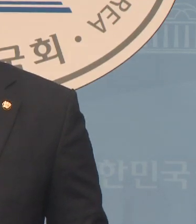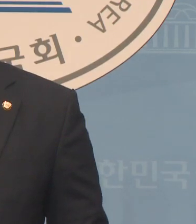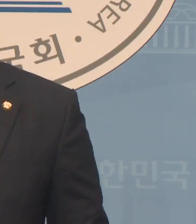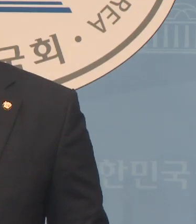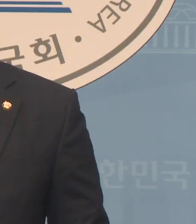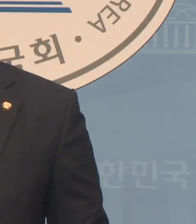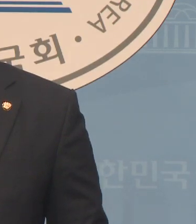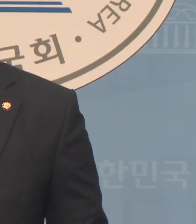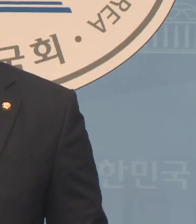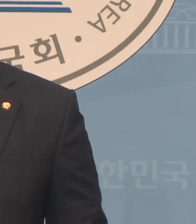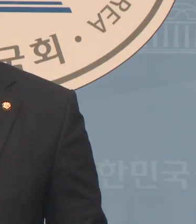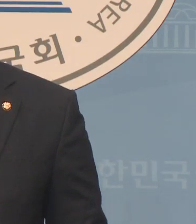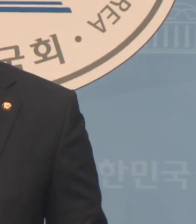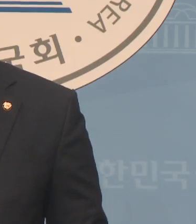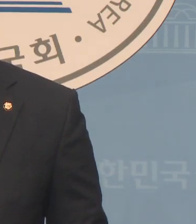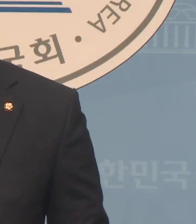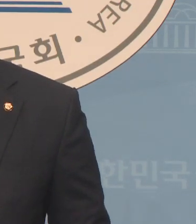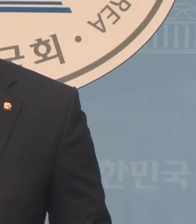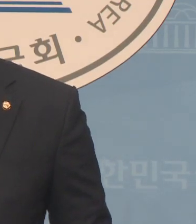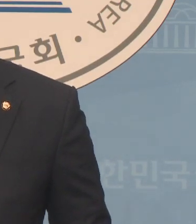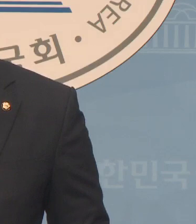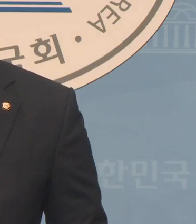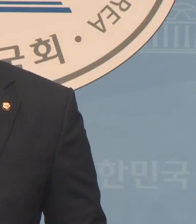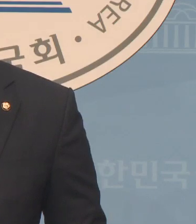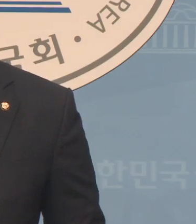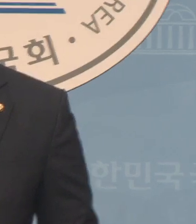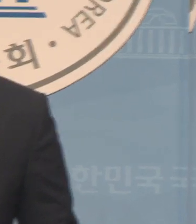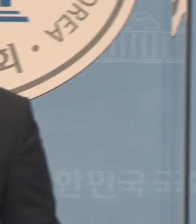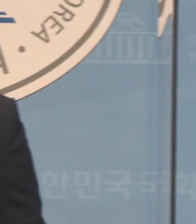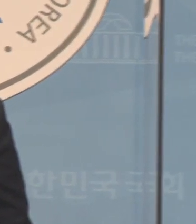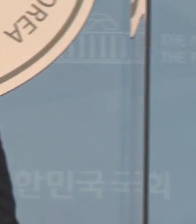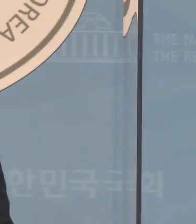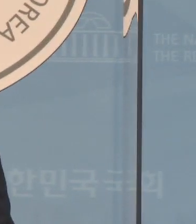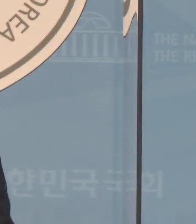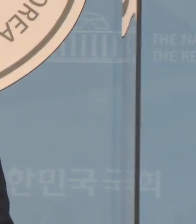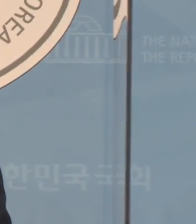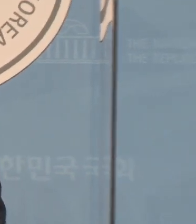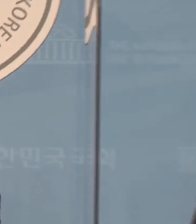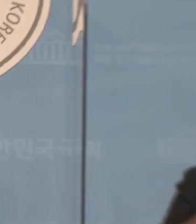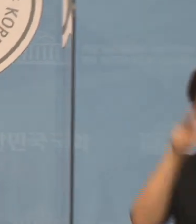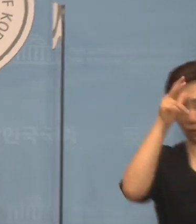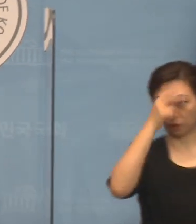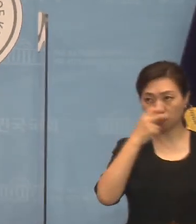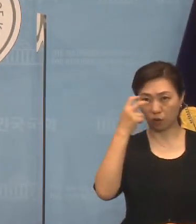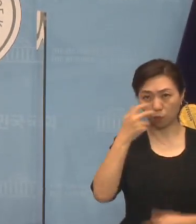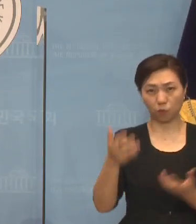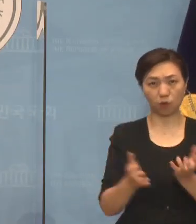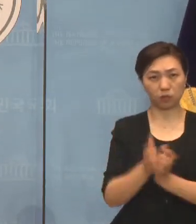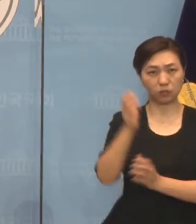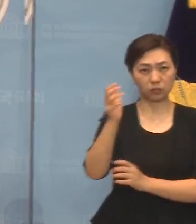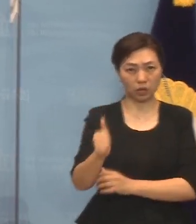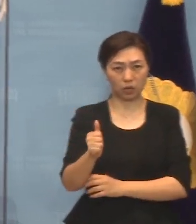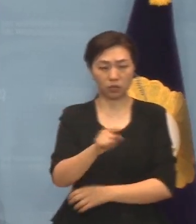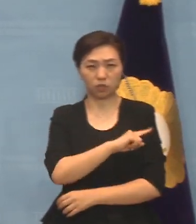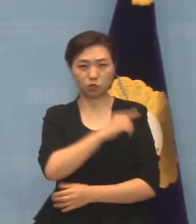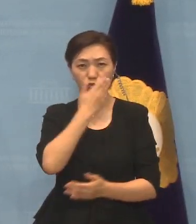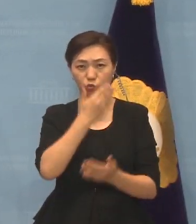적반하장 행보가 됐습니다. 당시 감사원 감사의 핵심은 산업부 공무원들이